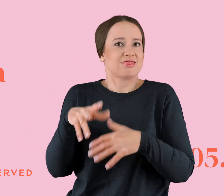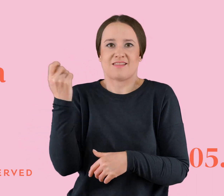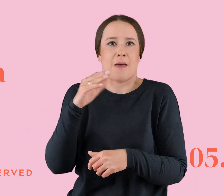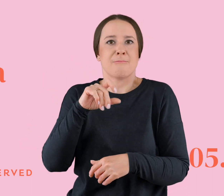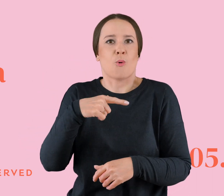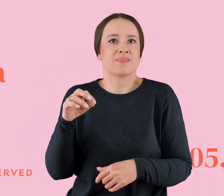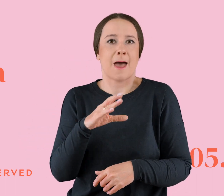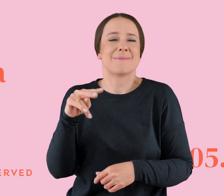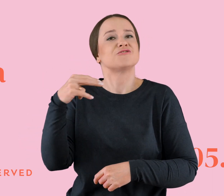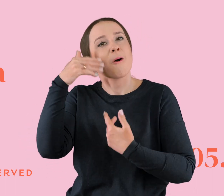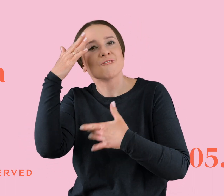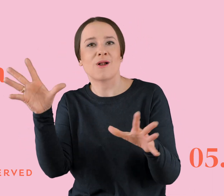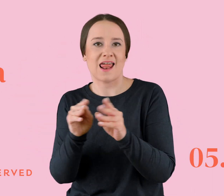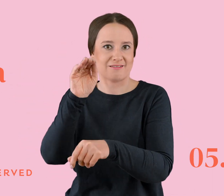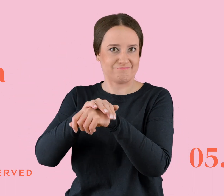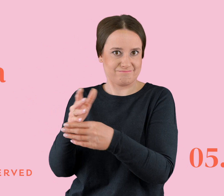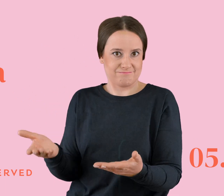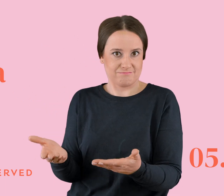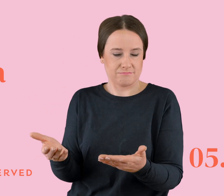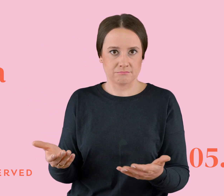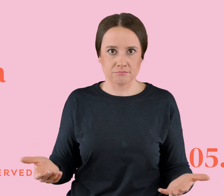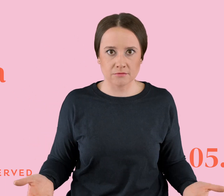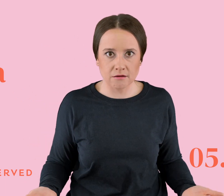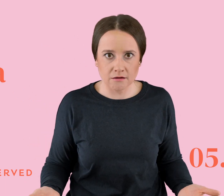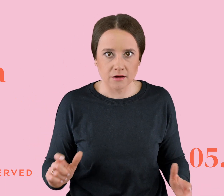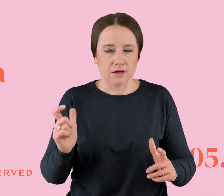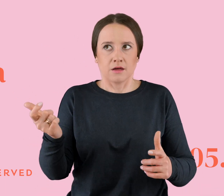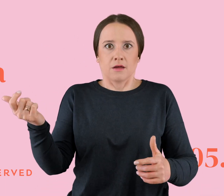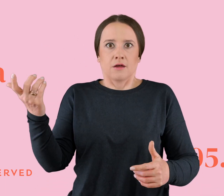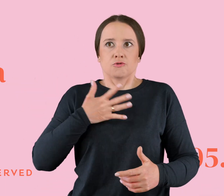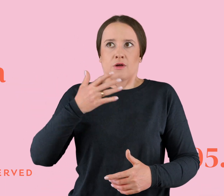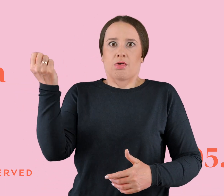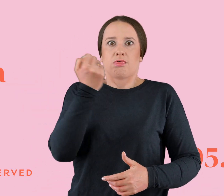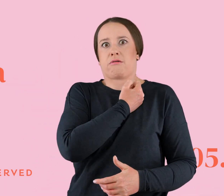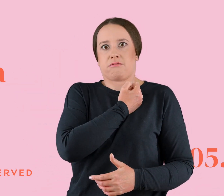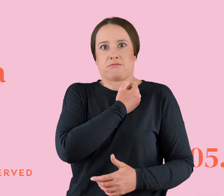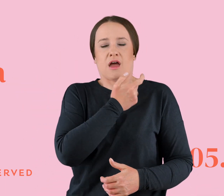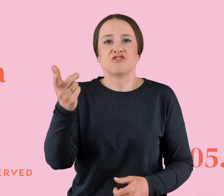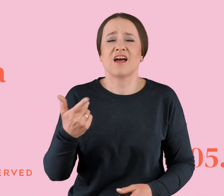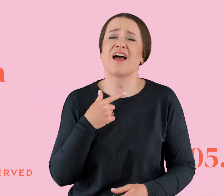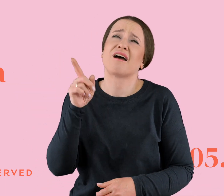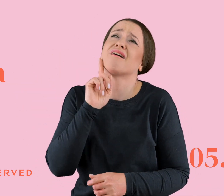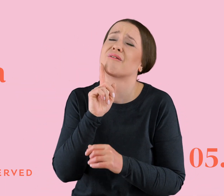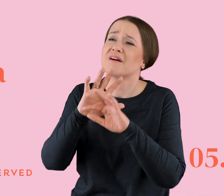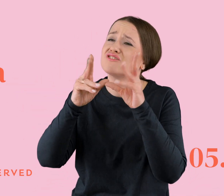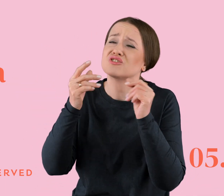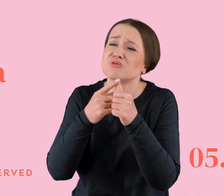no bo ona woli tam gdzieś ze znajomymi. No i cios. No i on powtarzał, że on tak wiele potrafi poświęcić na miłości. Że on na rzęsach staje, a ona go tak